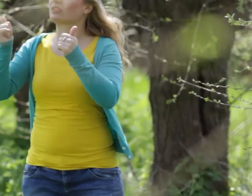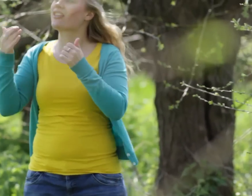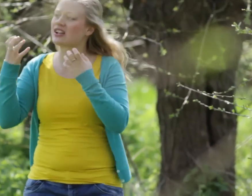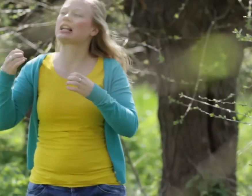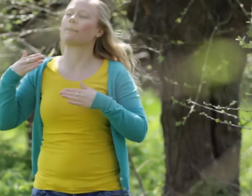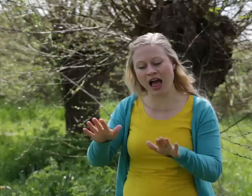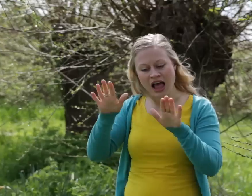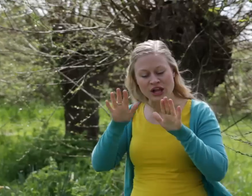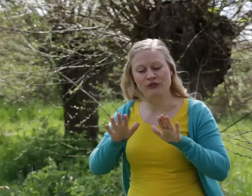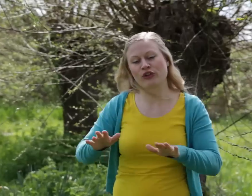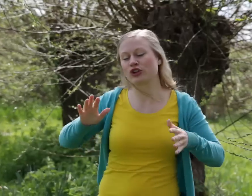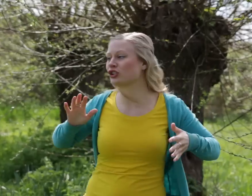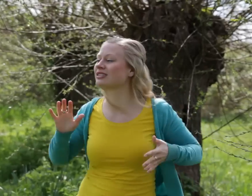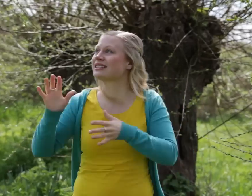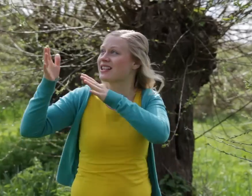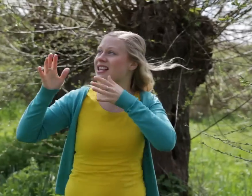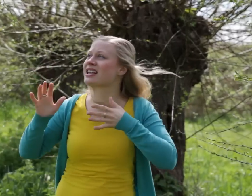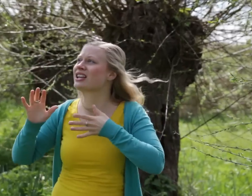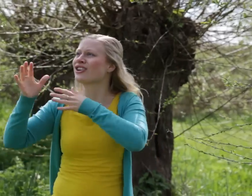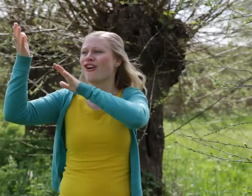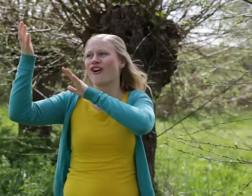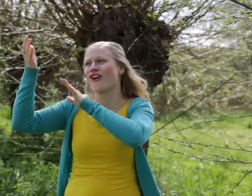wil ik blijven zingen